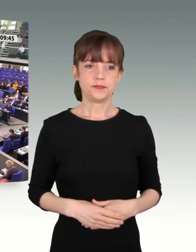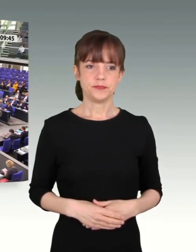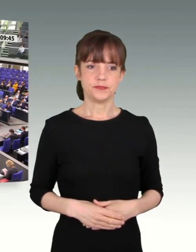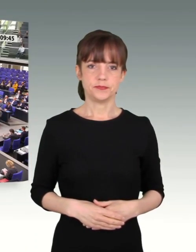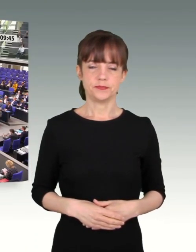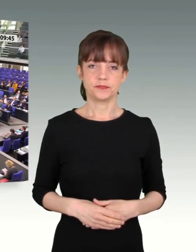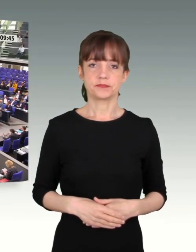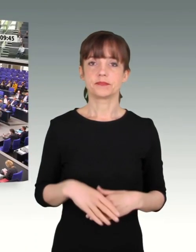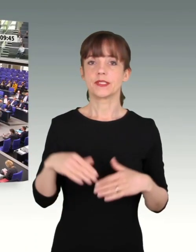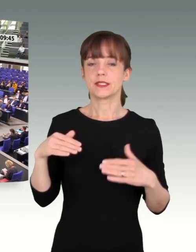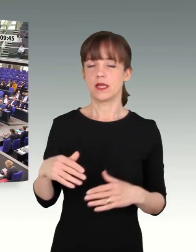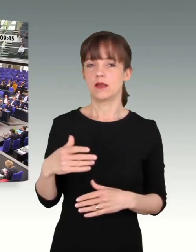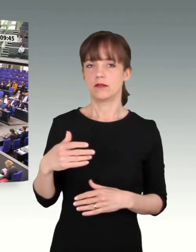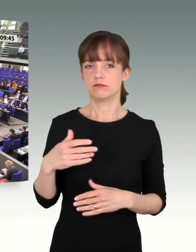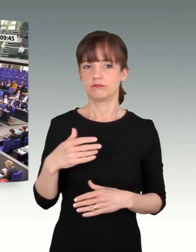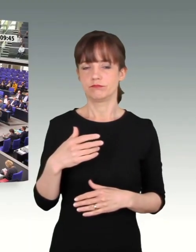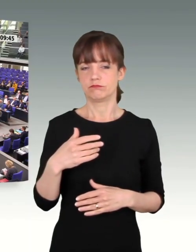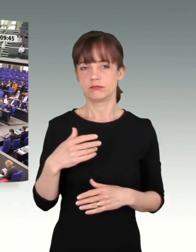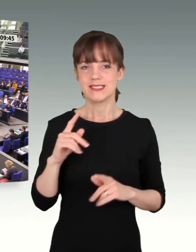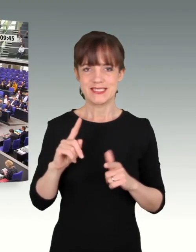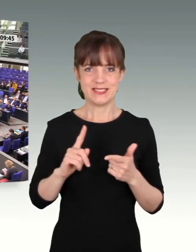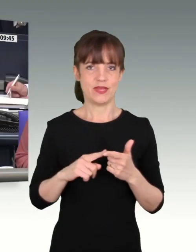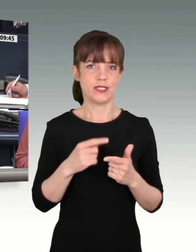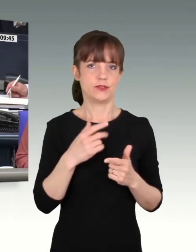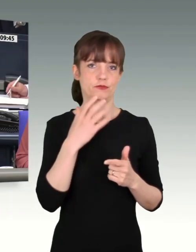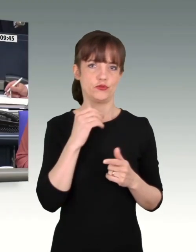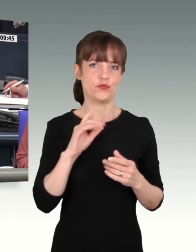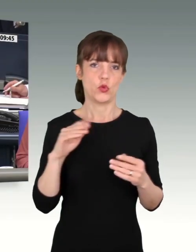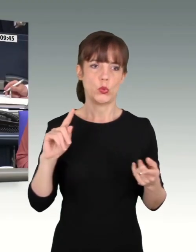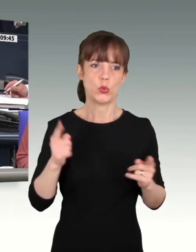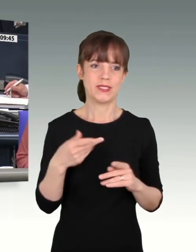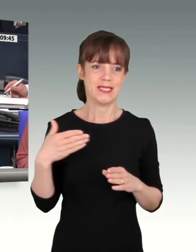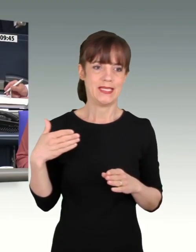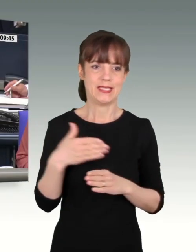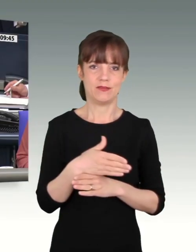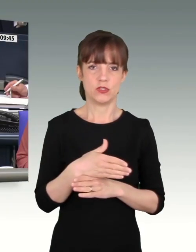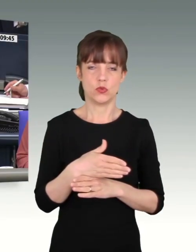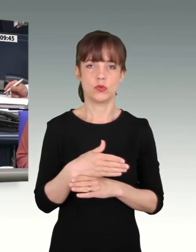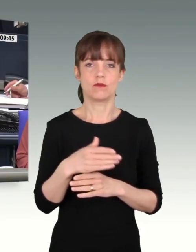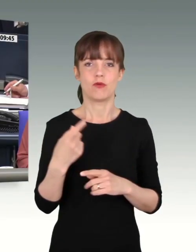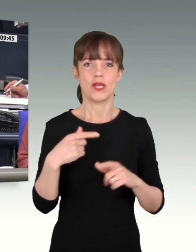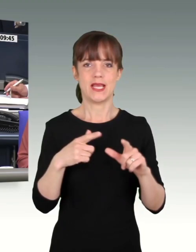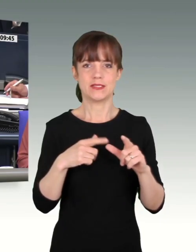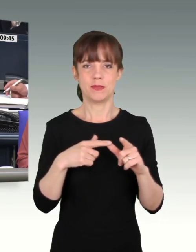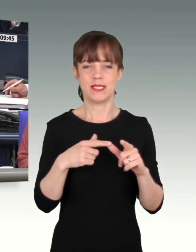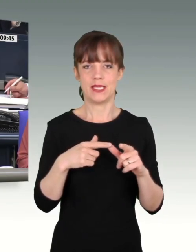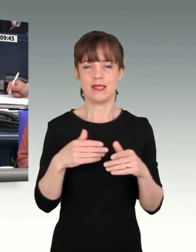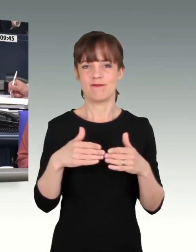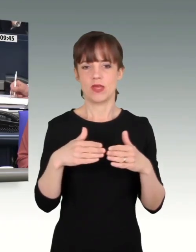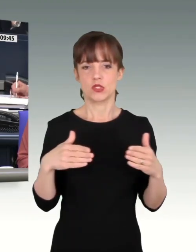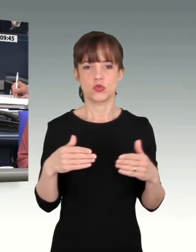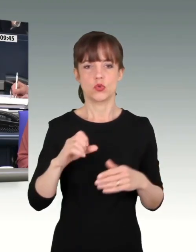Es gab einen zweiten Wunsch einer Kurzintervention aus der SPD-Fraktion von Johannes Ahlt.